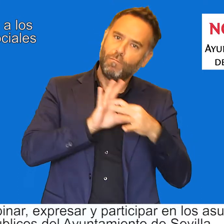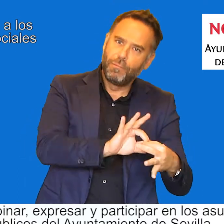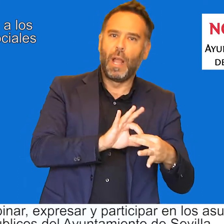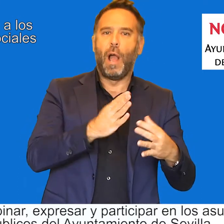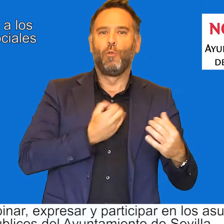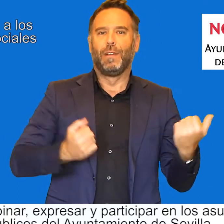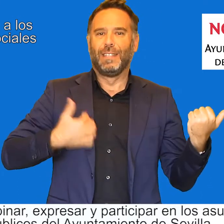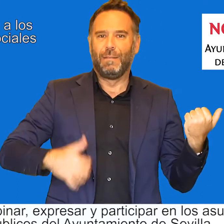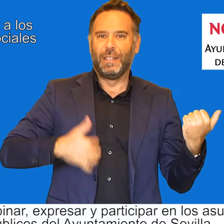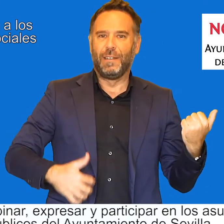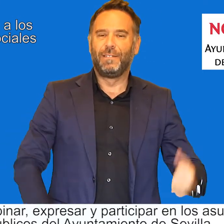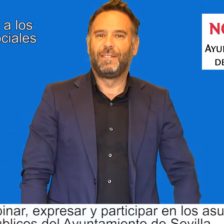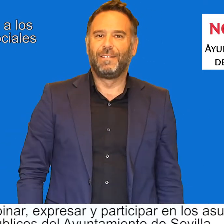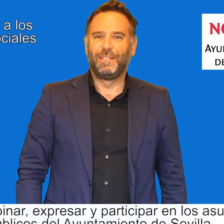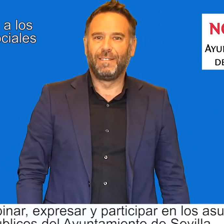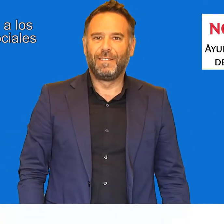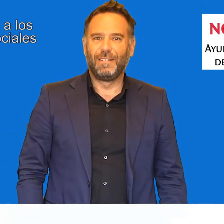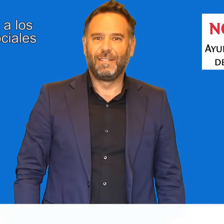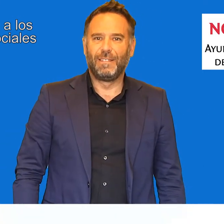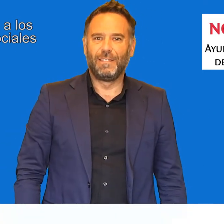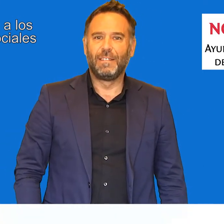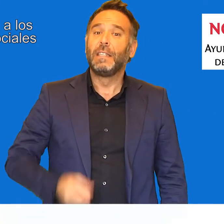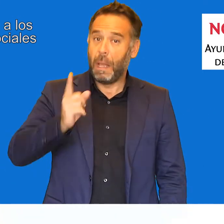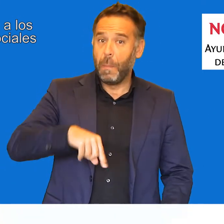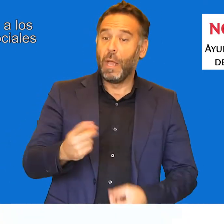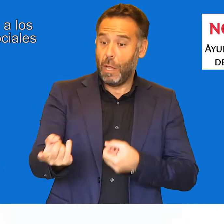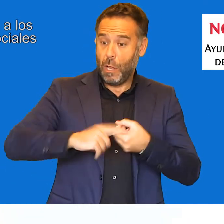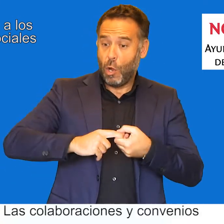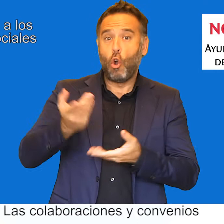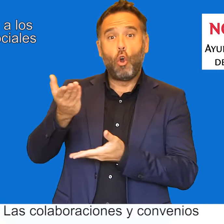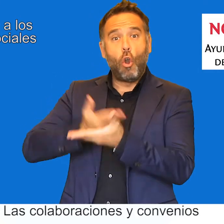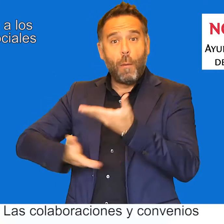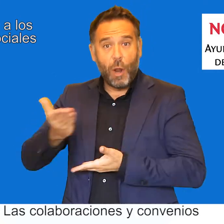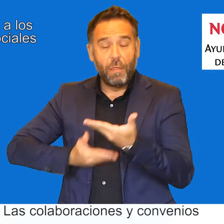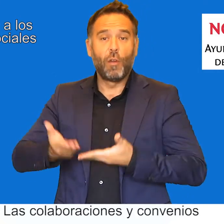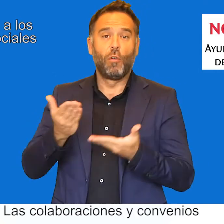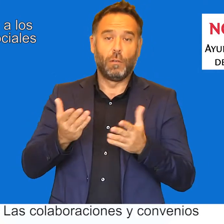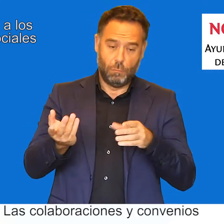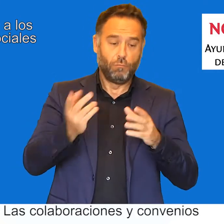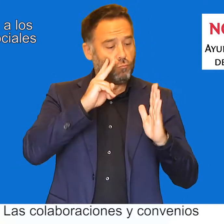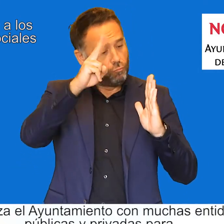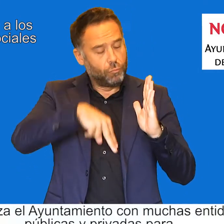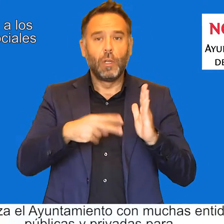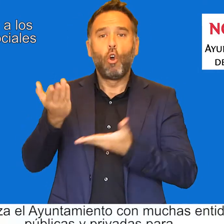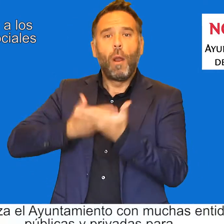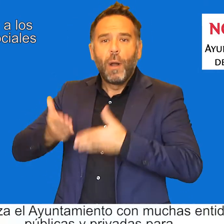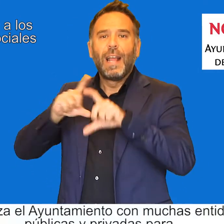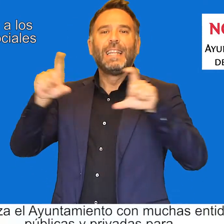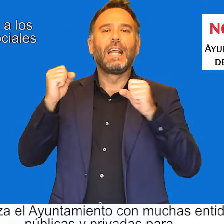públicos del Ayuntamiento de Sevilla, las colaboraciones y convenios que realiza el Ayuntamiento con muchas